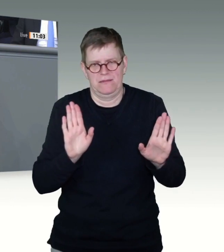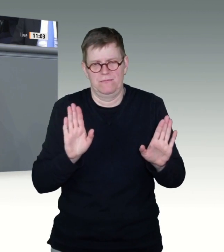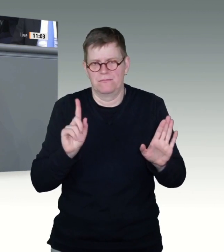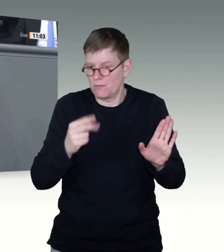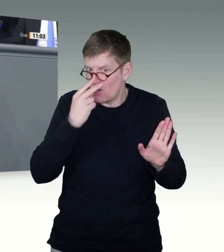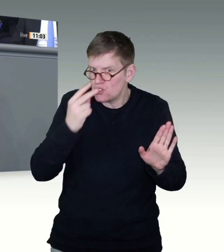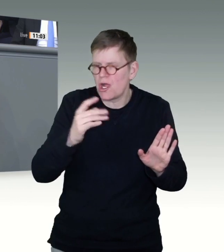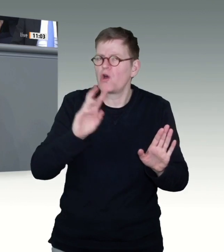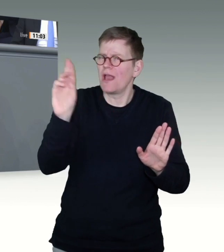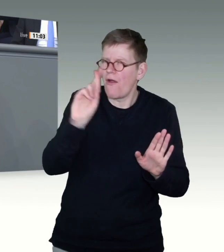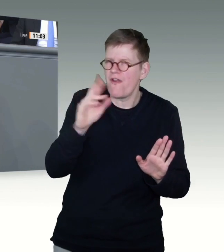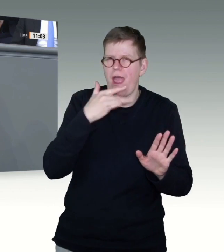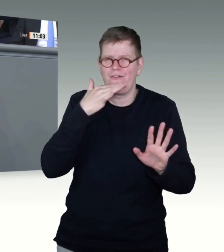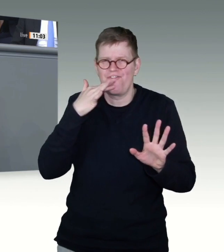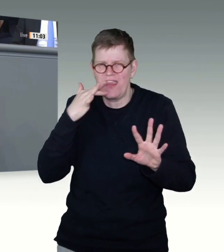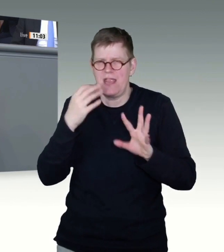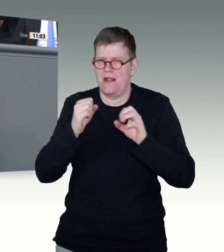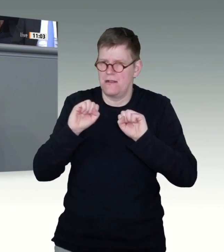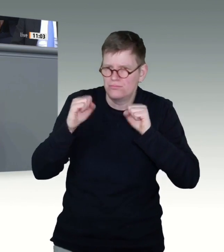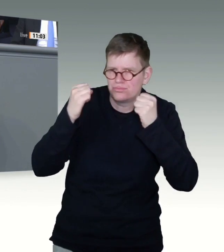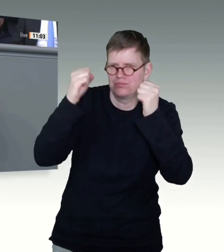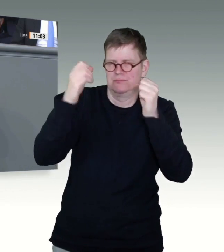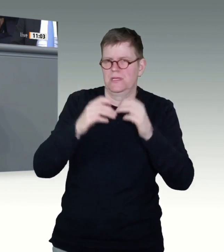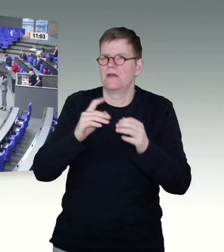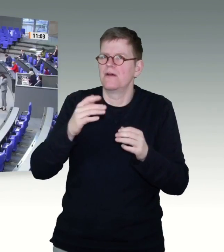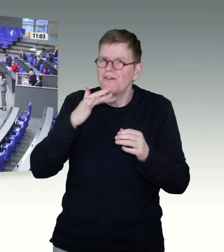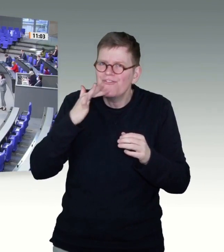viel leisten. Vielen Dank. Vielen Dank,